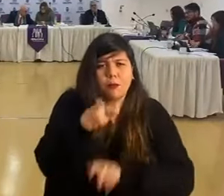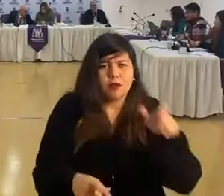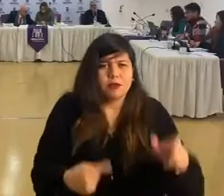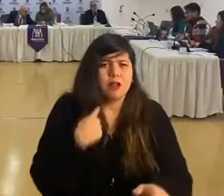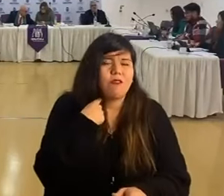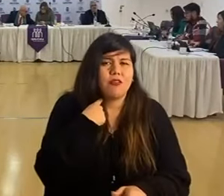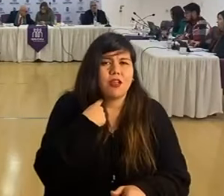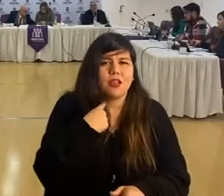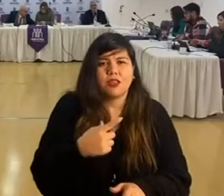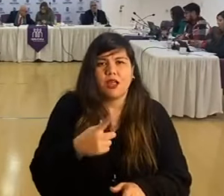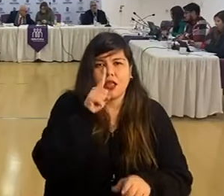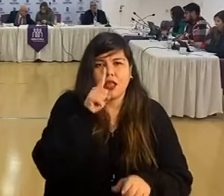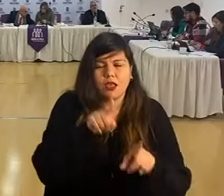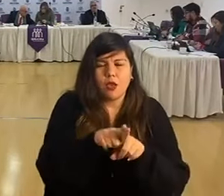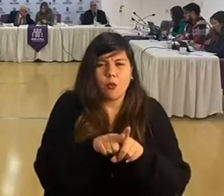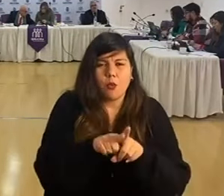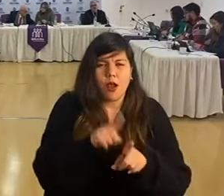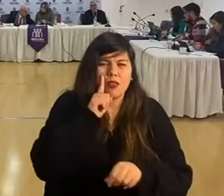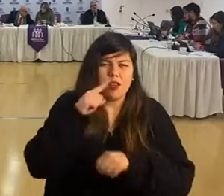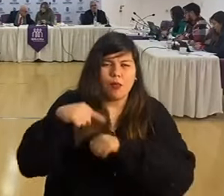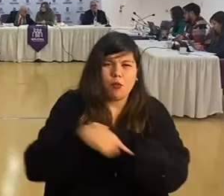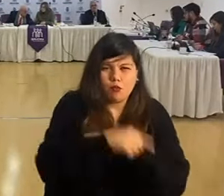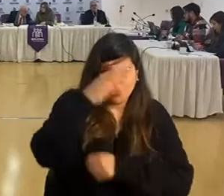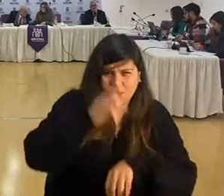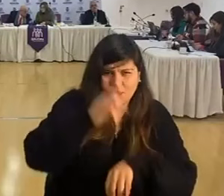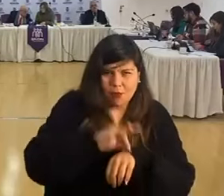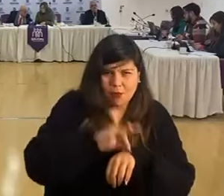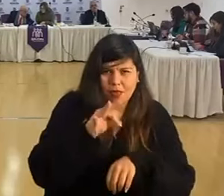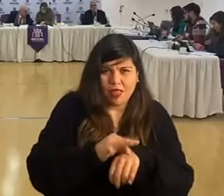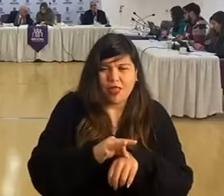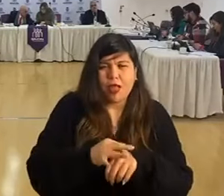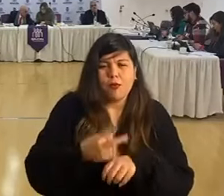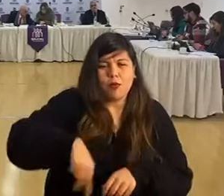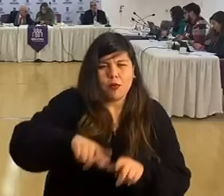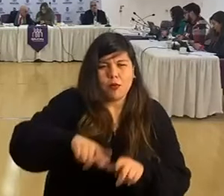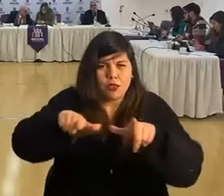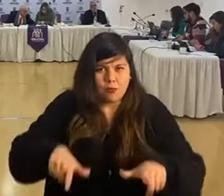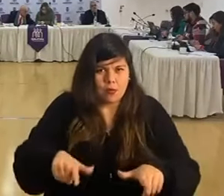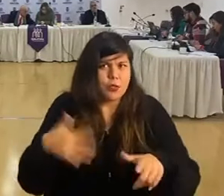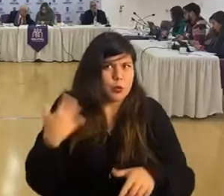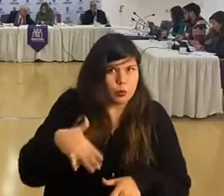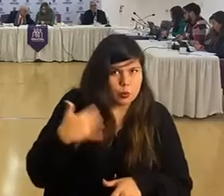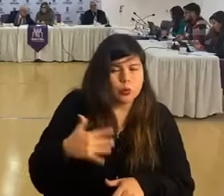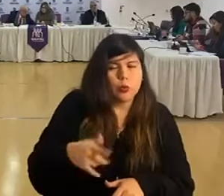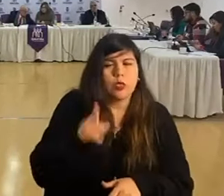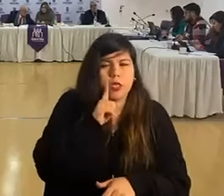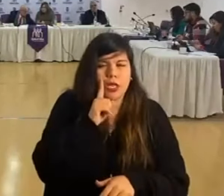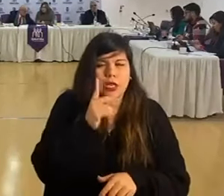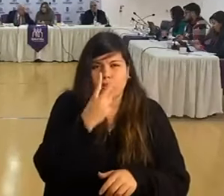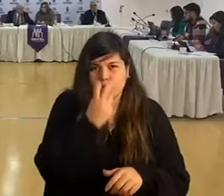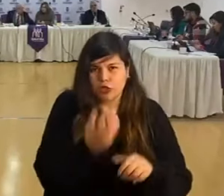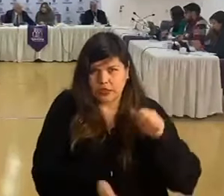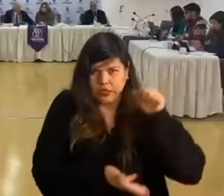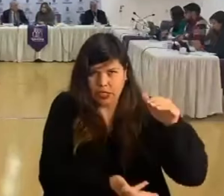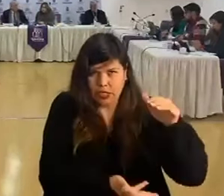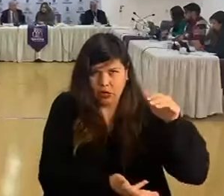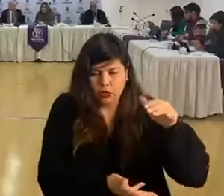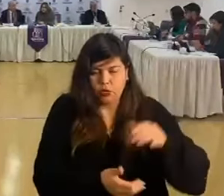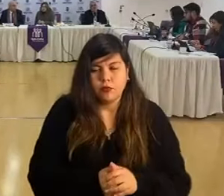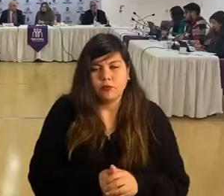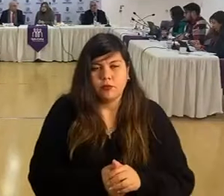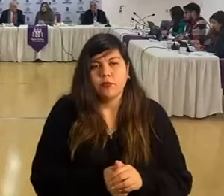afectados con patologías obstructivas crónicas, siendo indispensable para nuestro departamento y su dependencia a contar con este suministro de oxígeno.